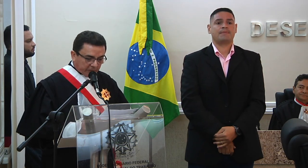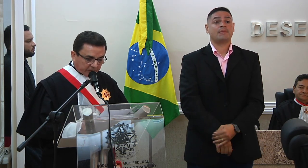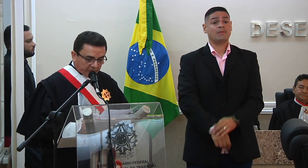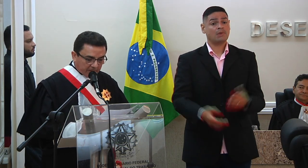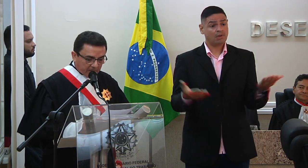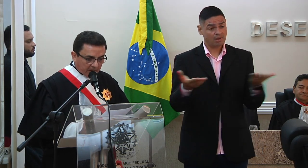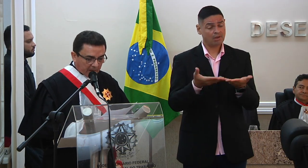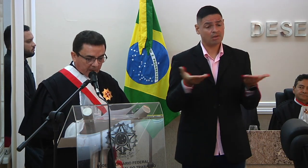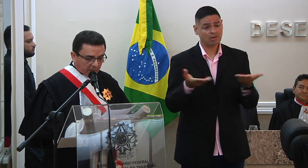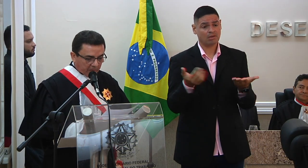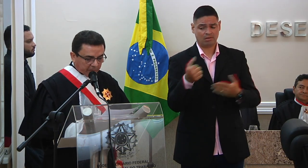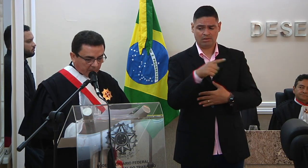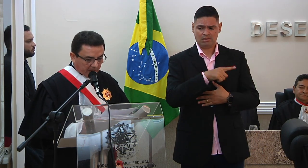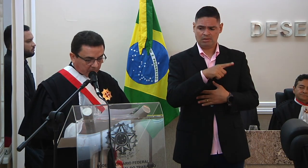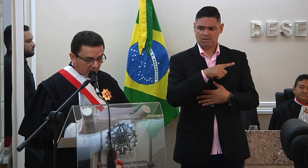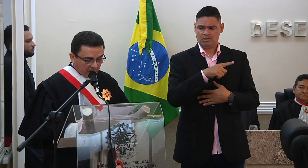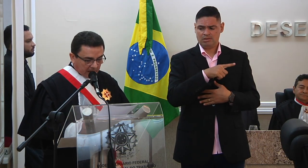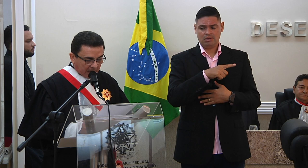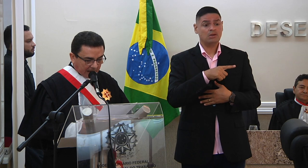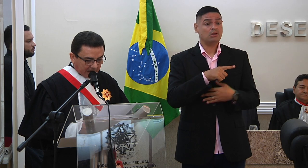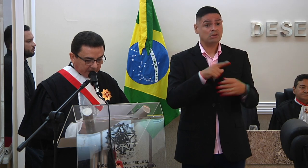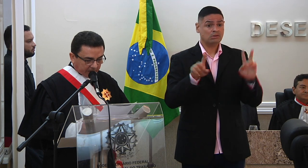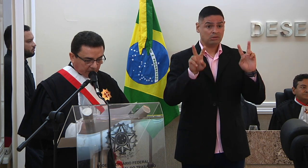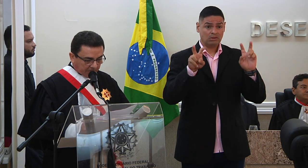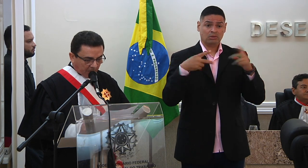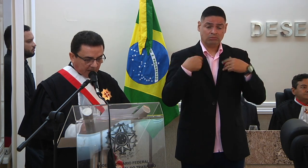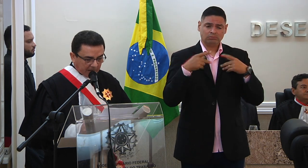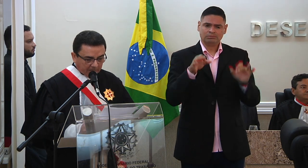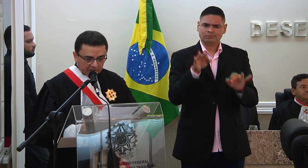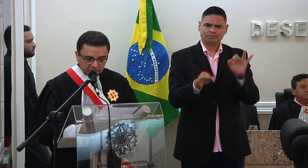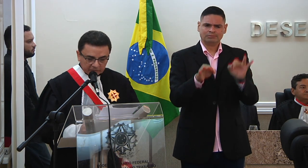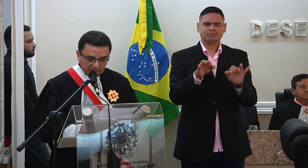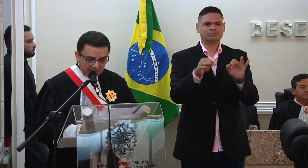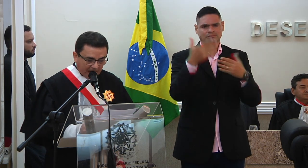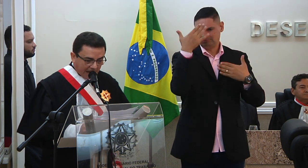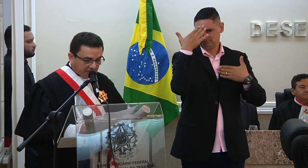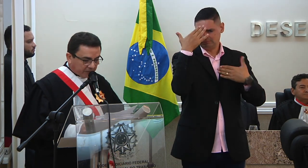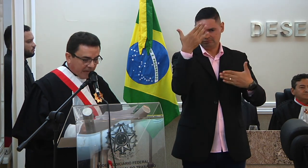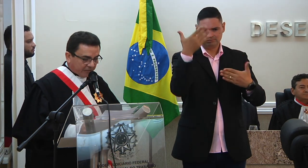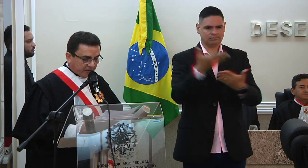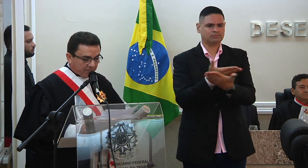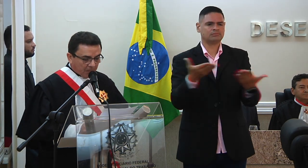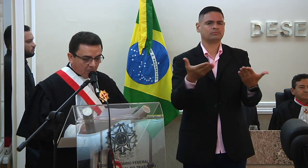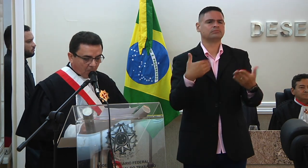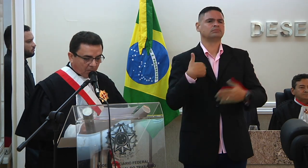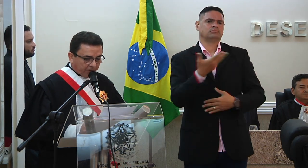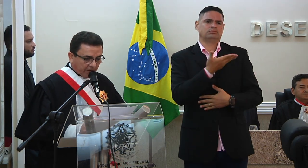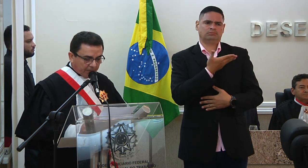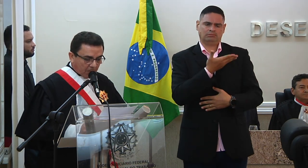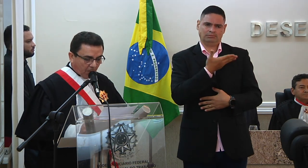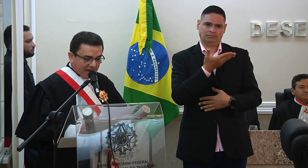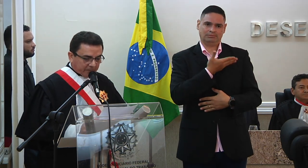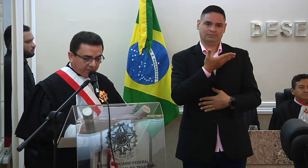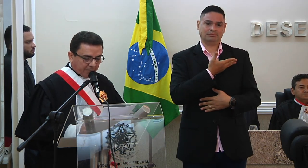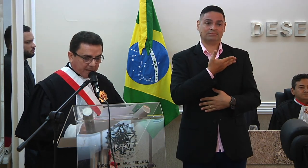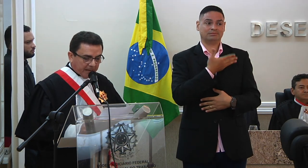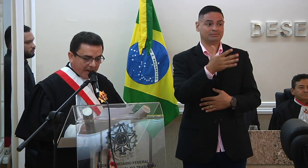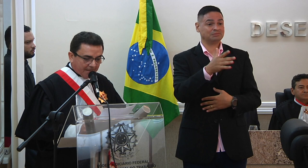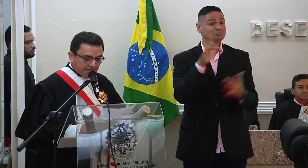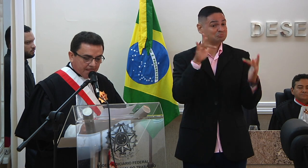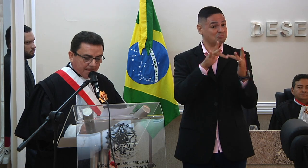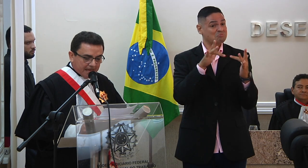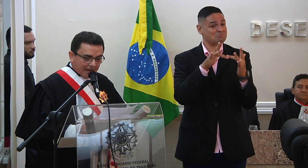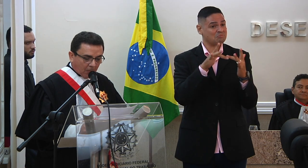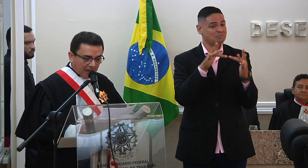razão de justiça e reconhecimento agradeço publicamente a amizade o convívio quase